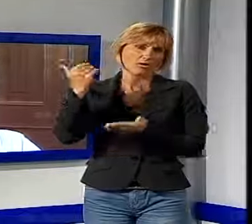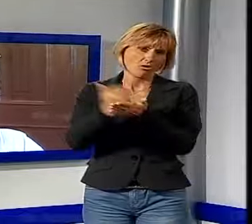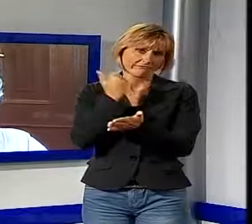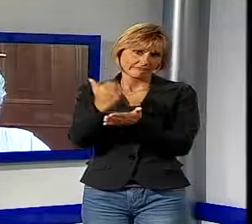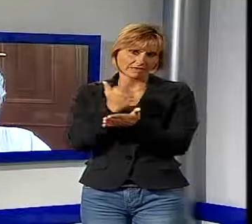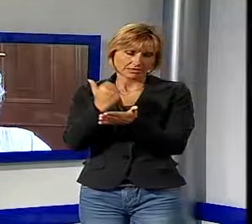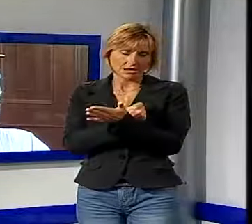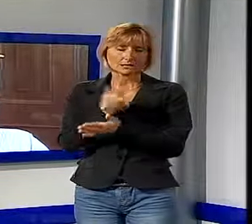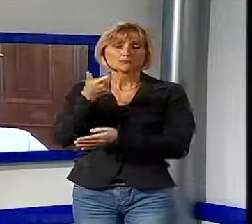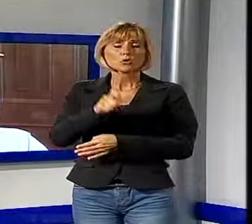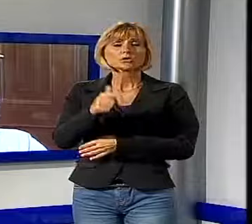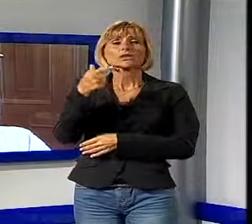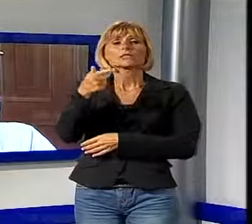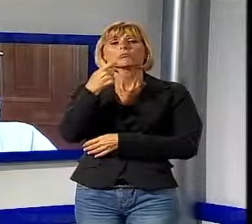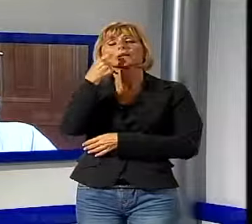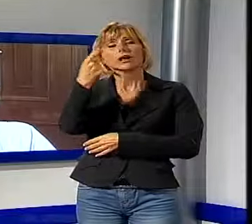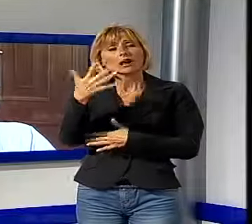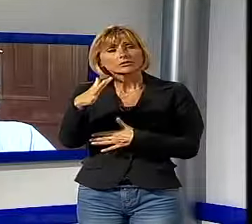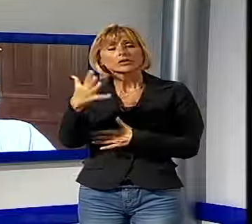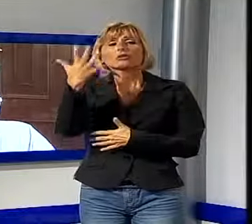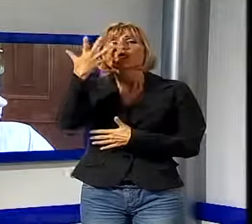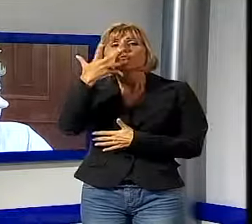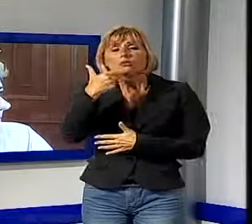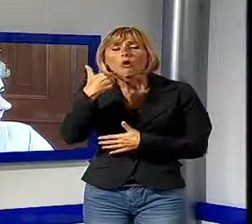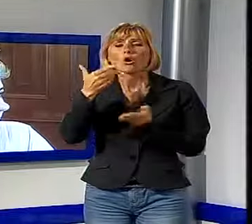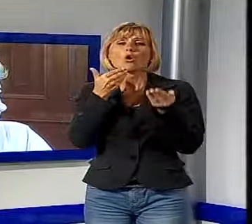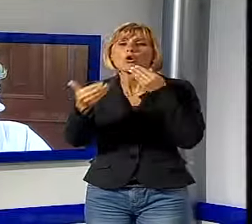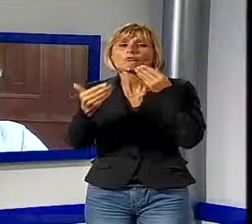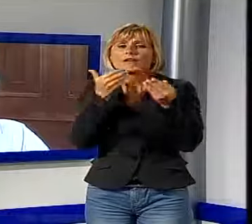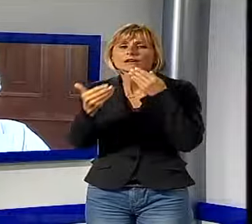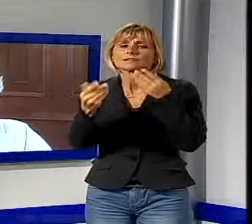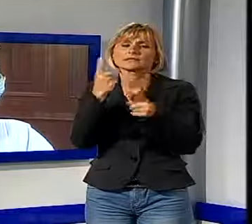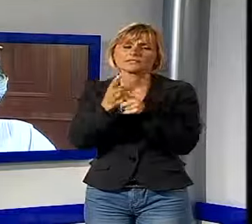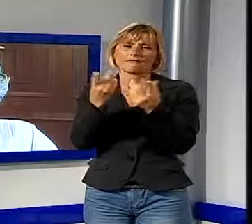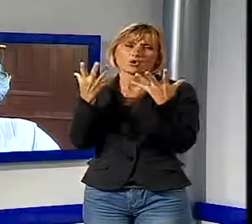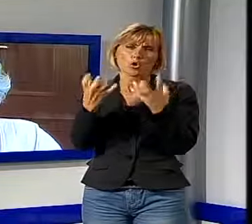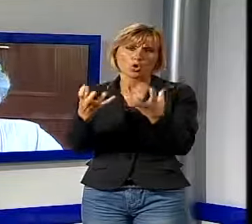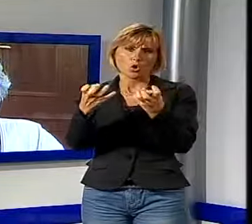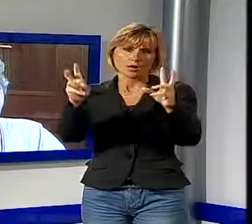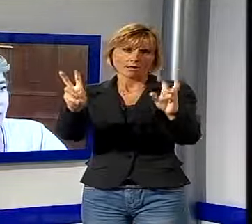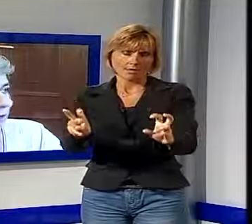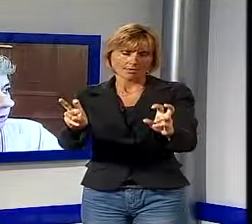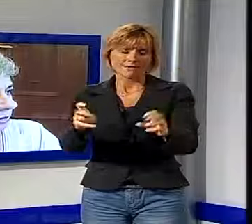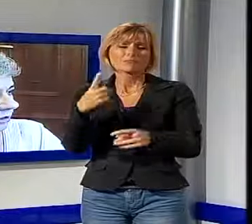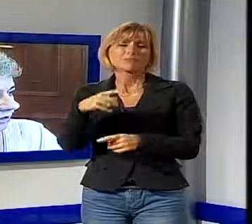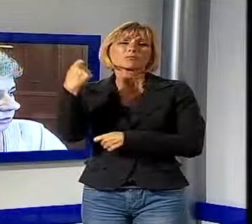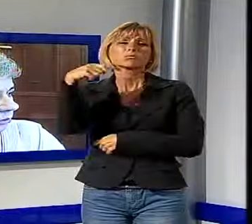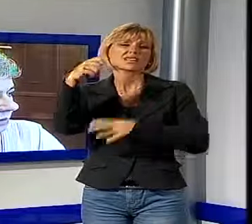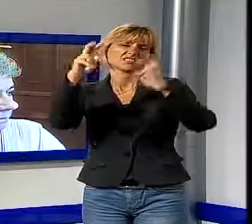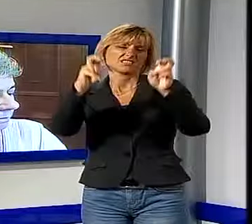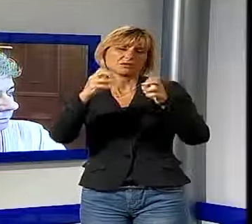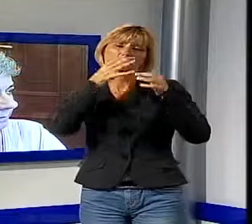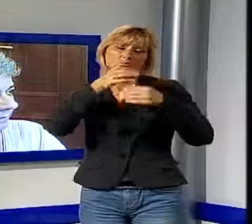Tambellini, ha spiegato la Vietina, desidera che la conferenza si occupi delle questioni concrete, il tema della presidenza potrà essere